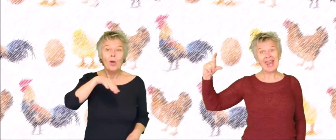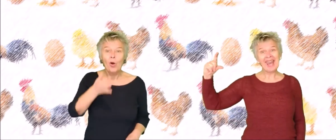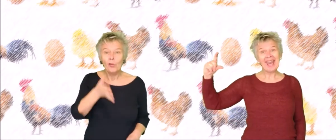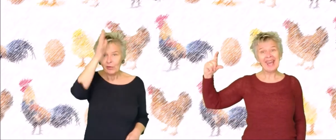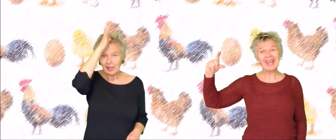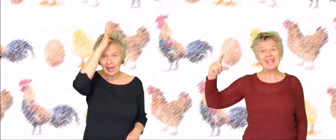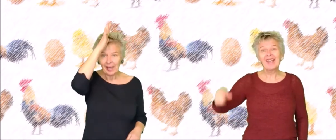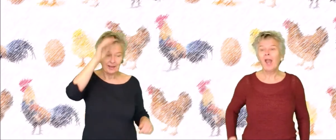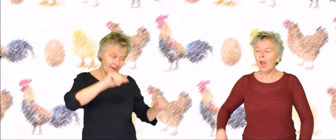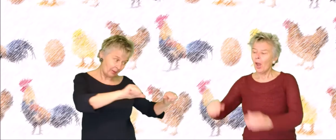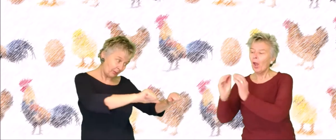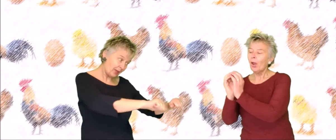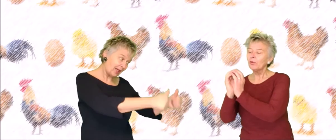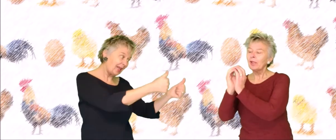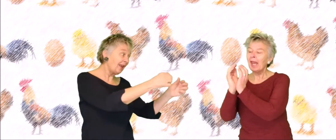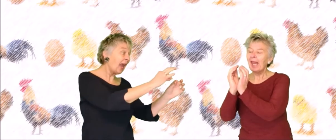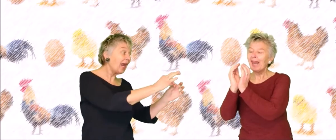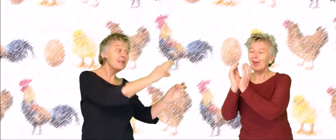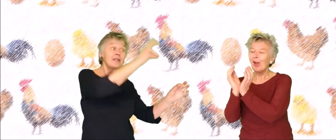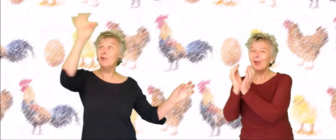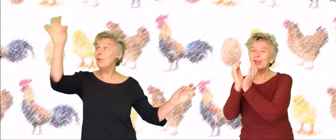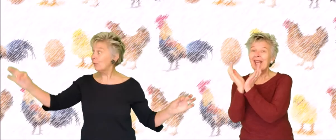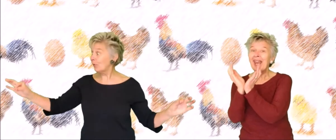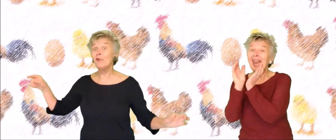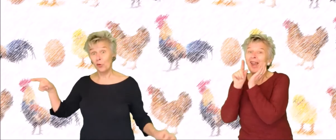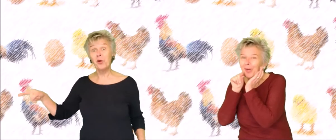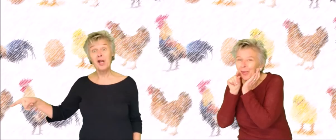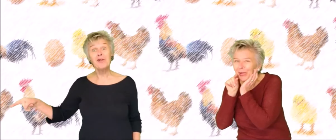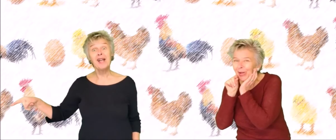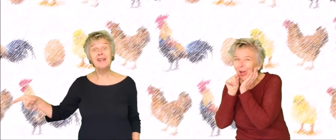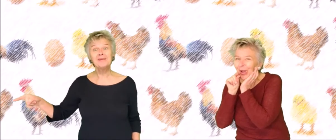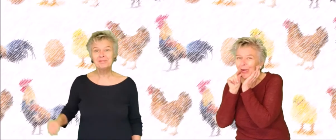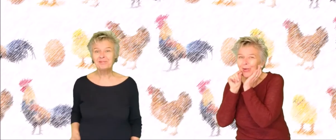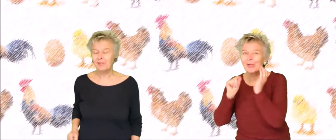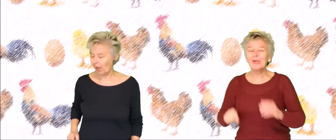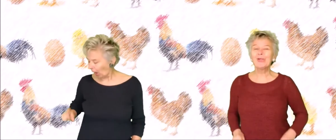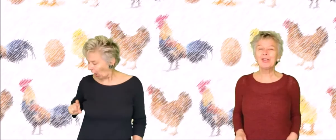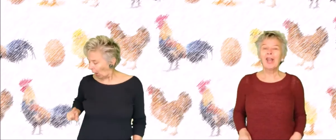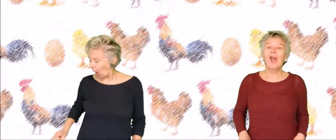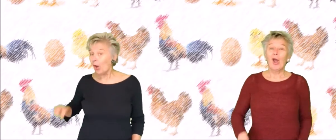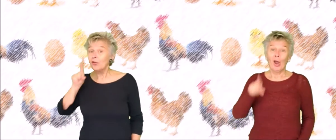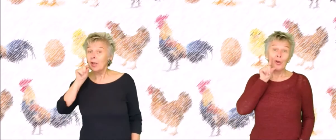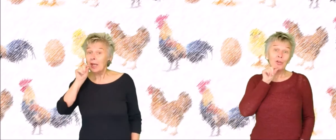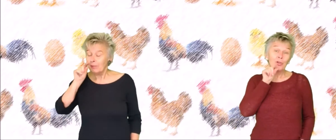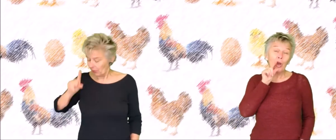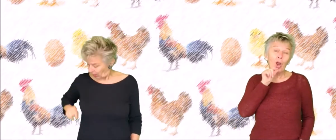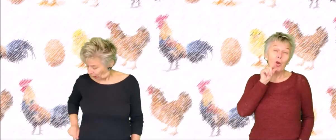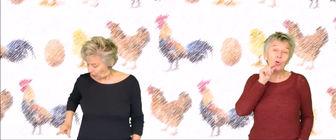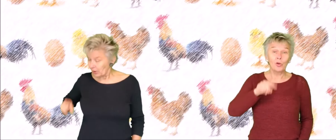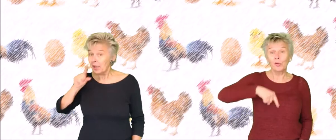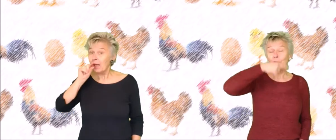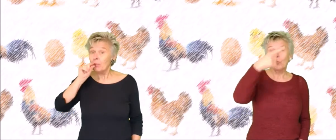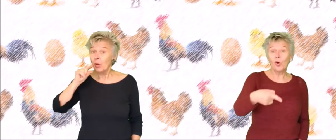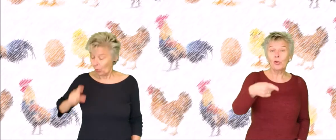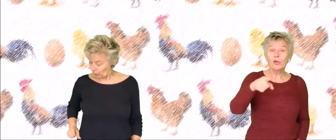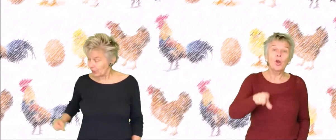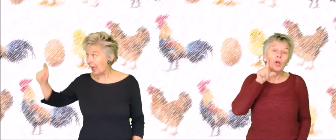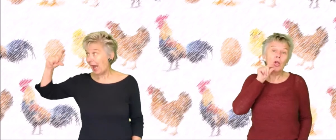ei. Of een haan en dan begint het weer van vooral van. Uit een kip, uit een kip komt een